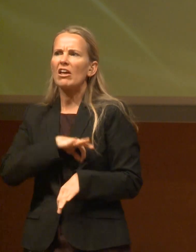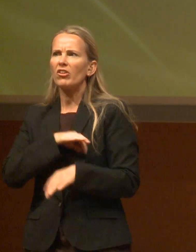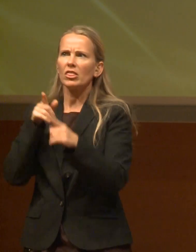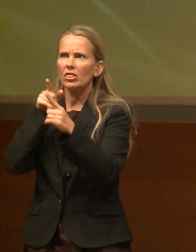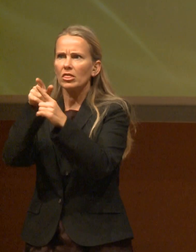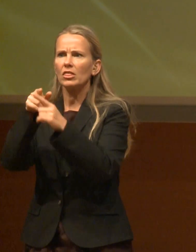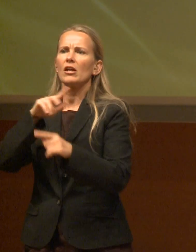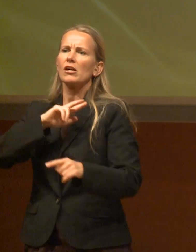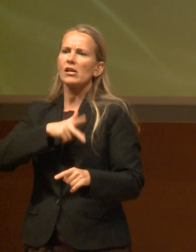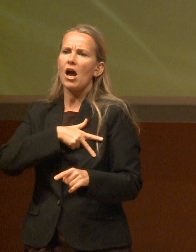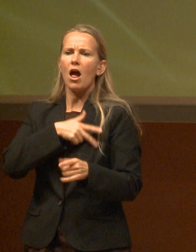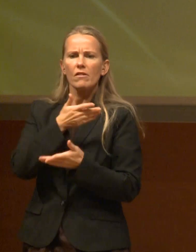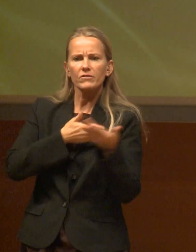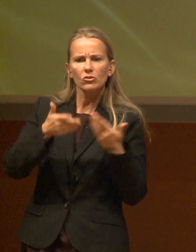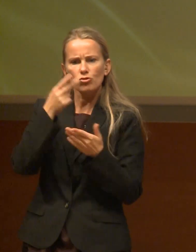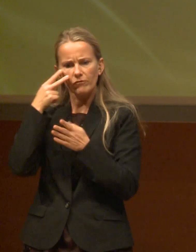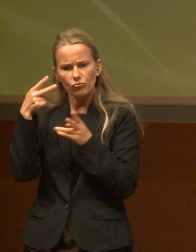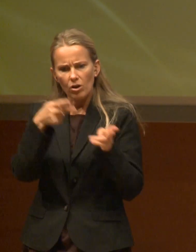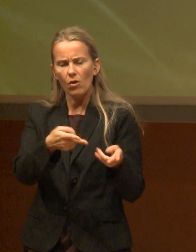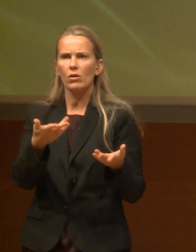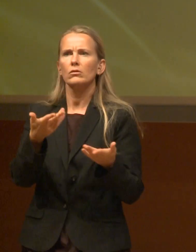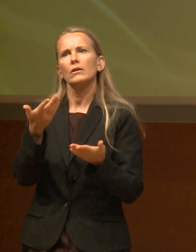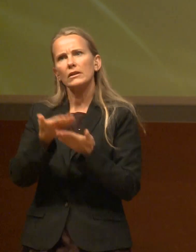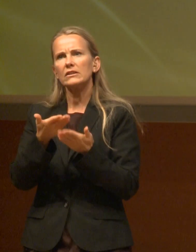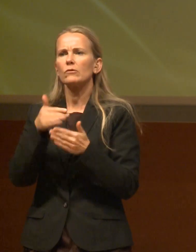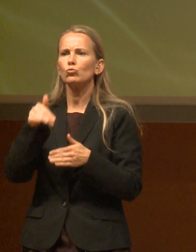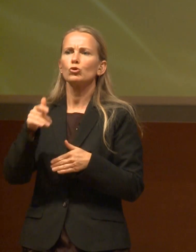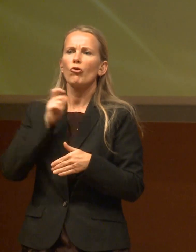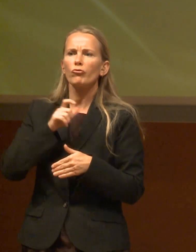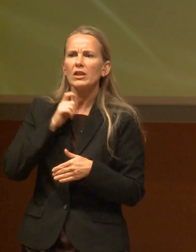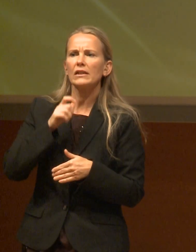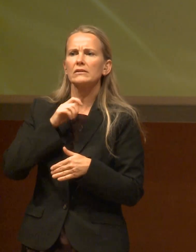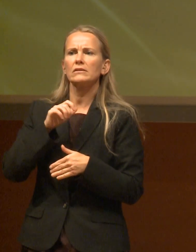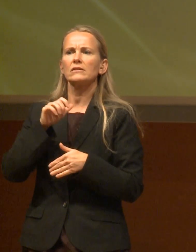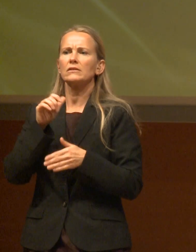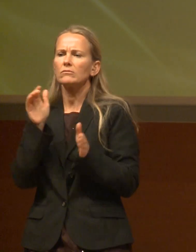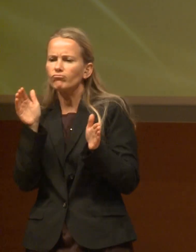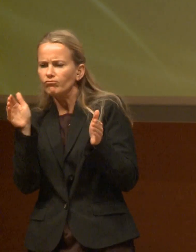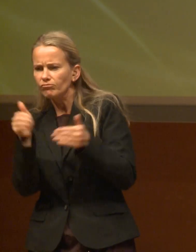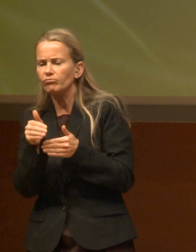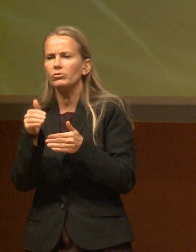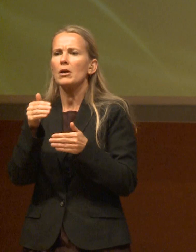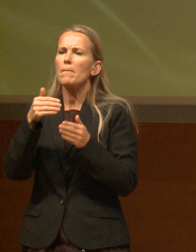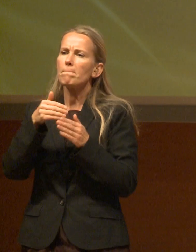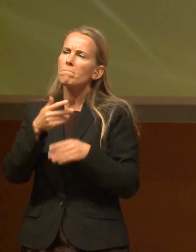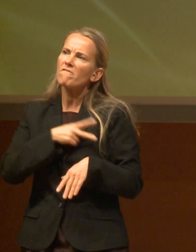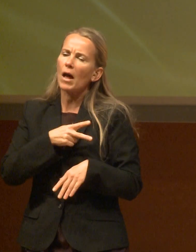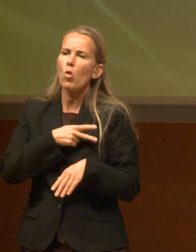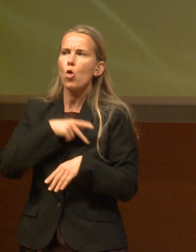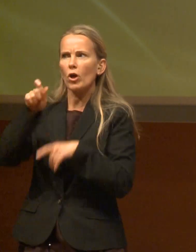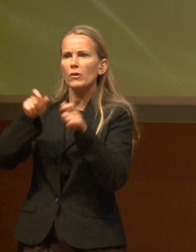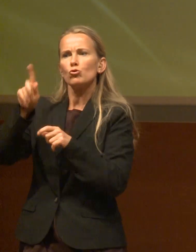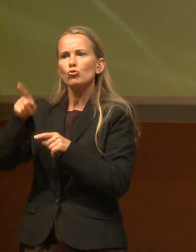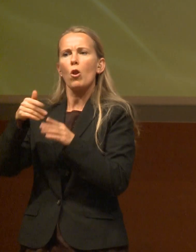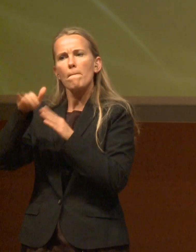Realwirtschaft gelenkt werden, daher müssen Finanzalchemie eingeschränkt werden, die Vermögenden sollen